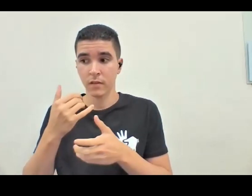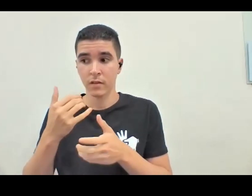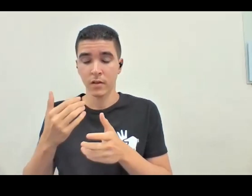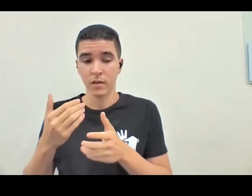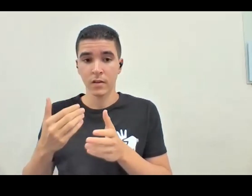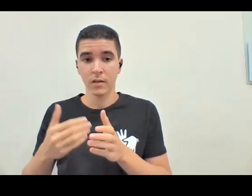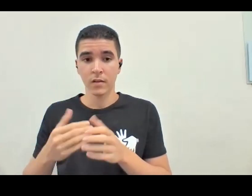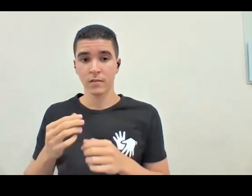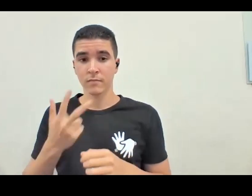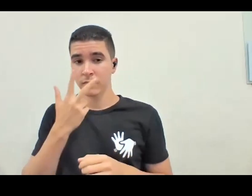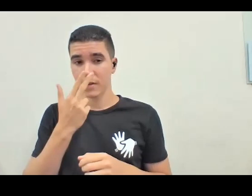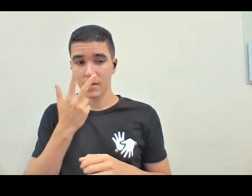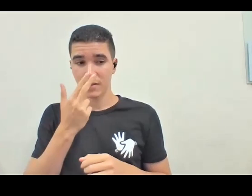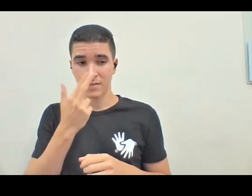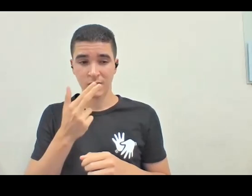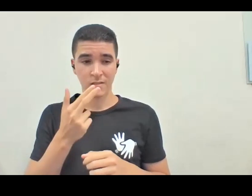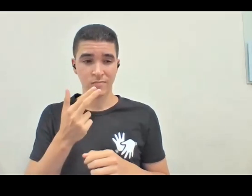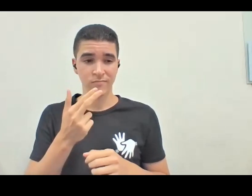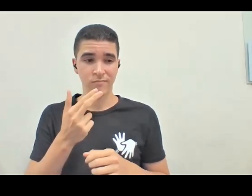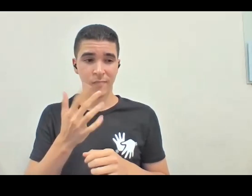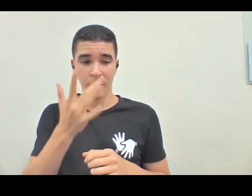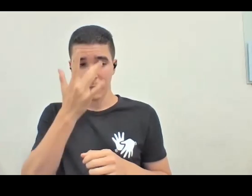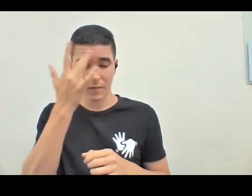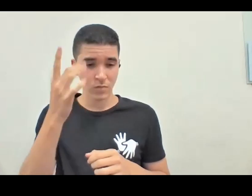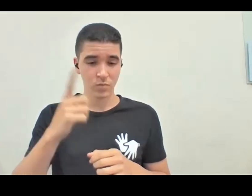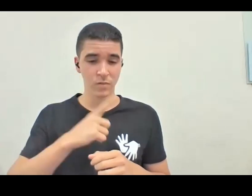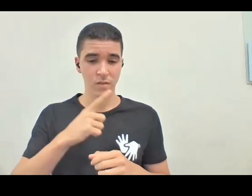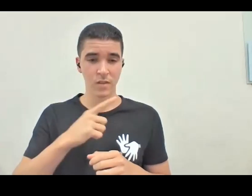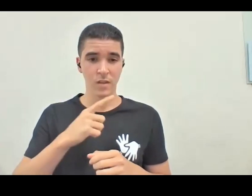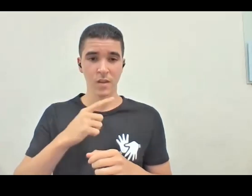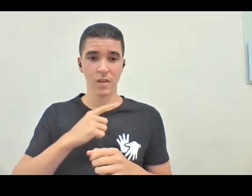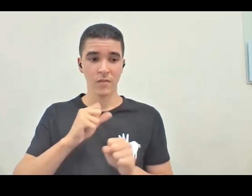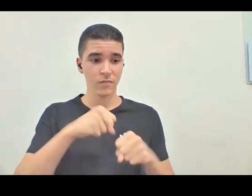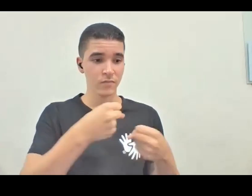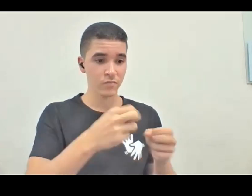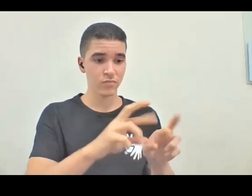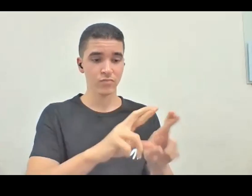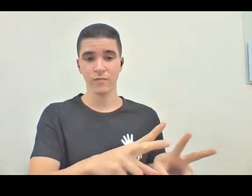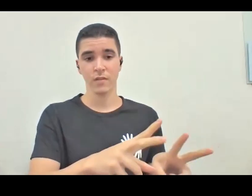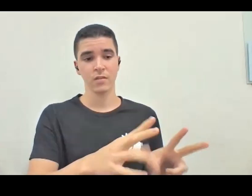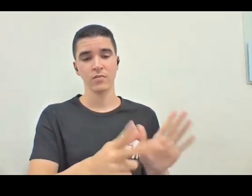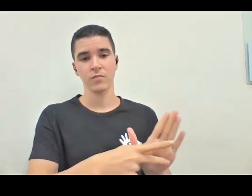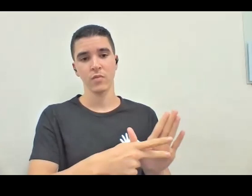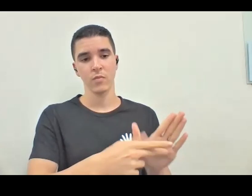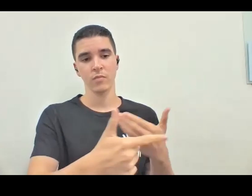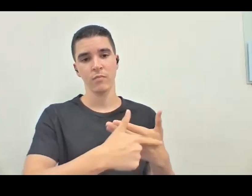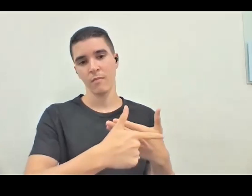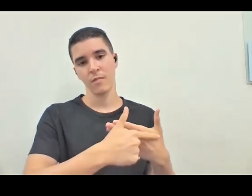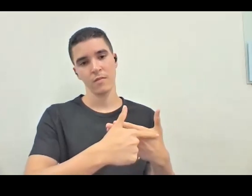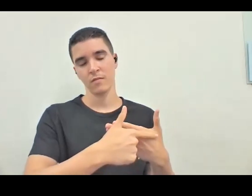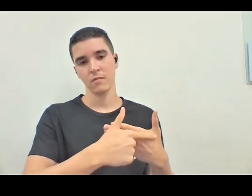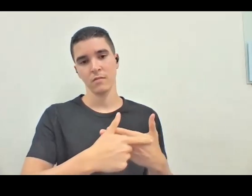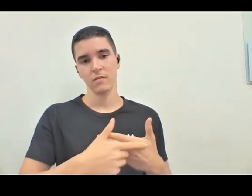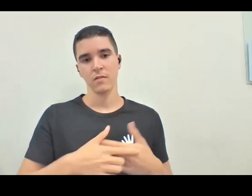ocupadas por aquilo, é que nem o projeto Amigos da escola, ah, vem todo mundo participar, mas cadê as pessoas que estudaram fazer isso?